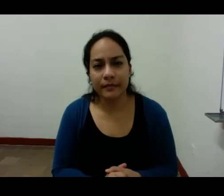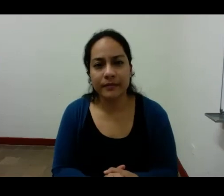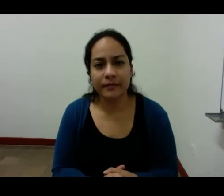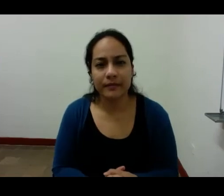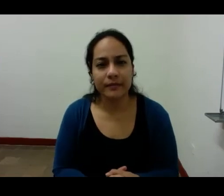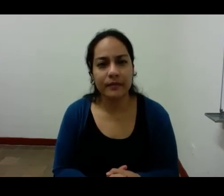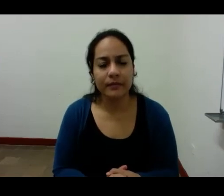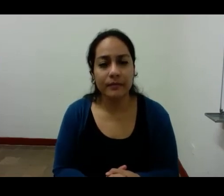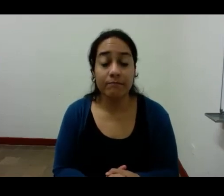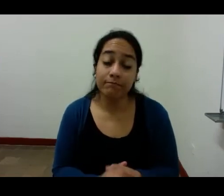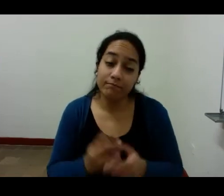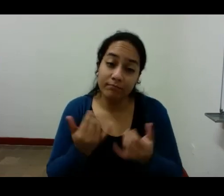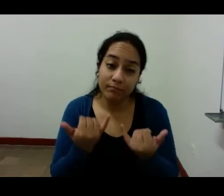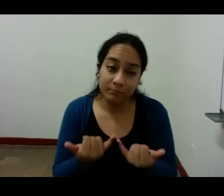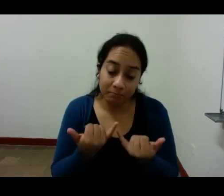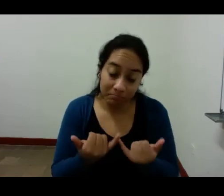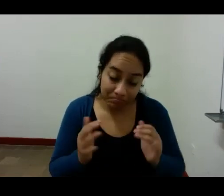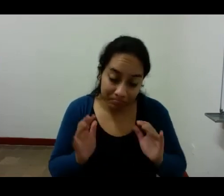ahora bien